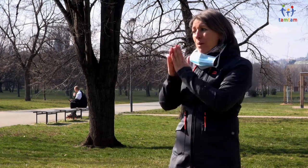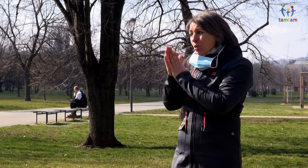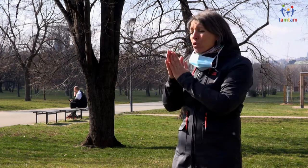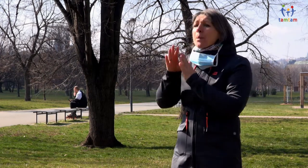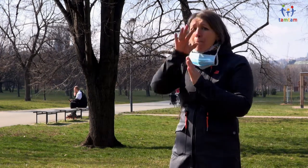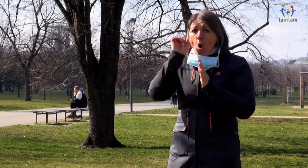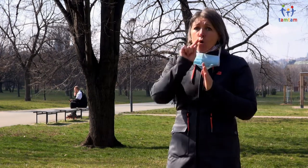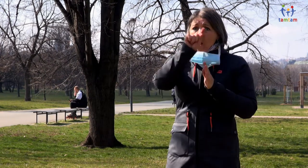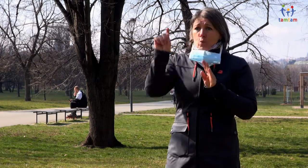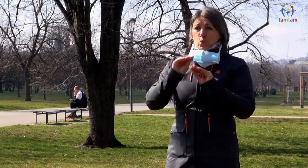Ani pro ně to není snadné.